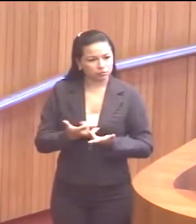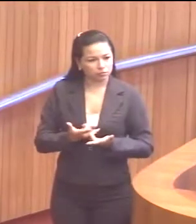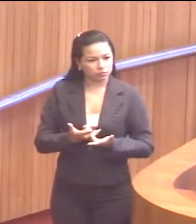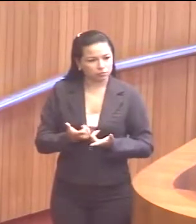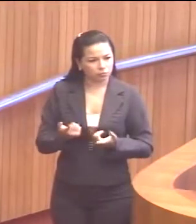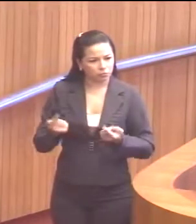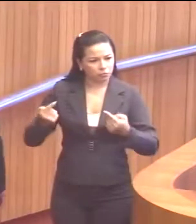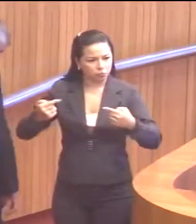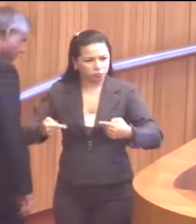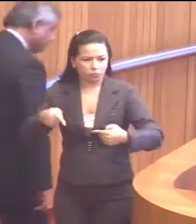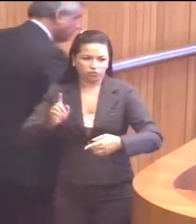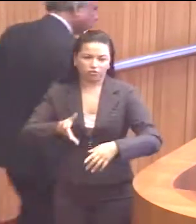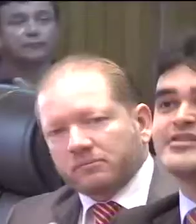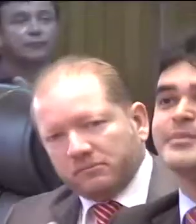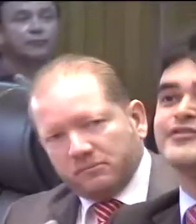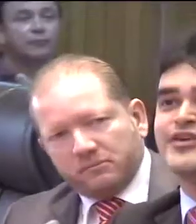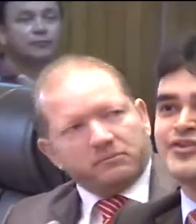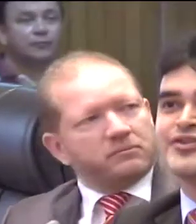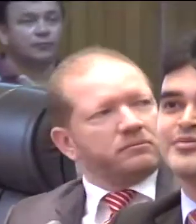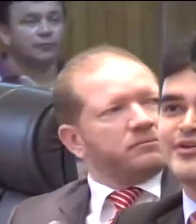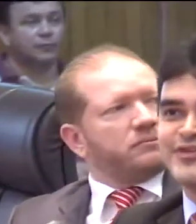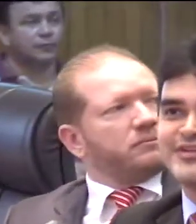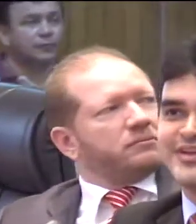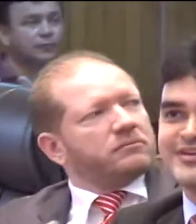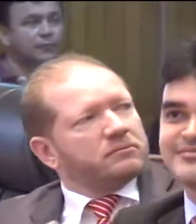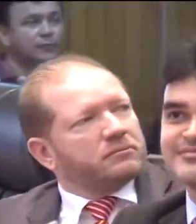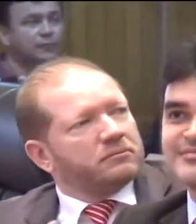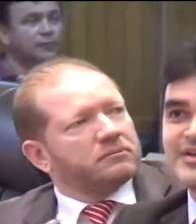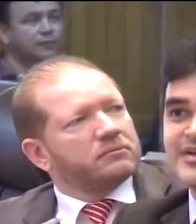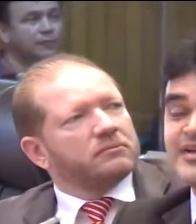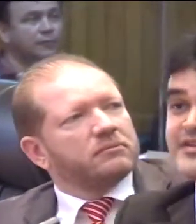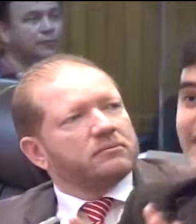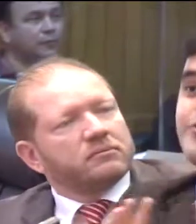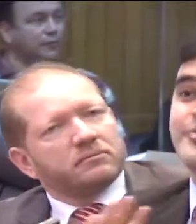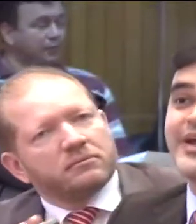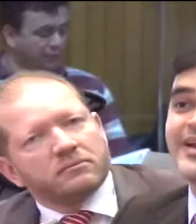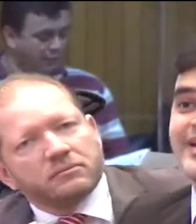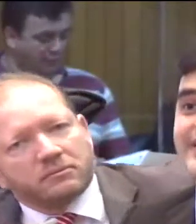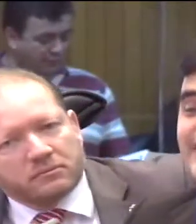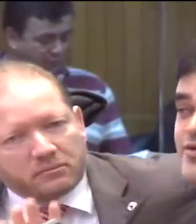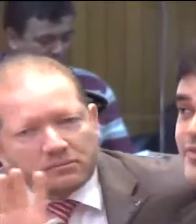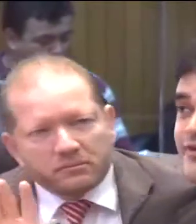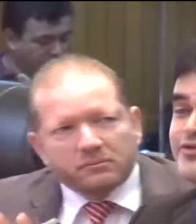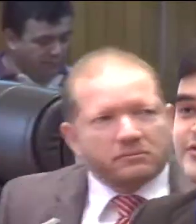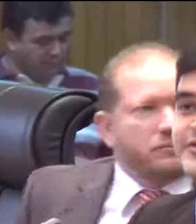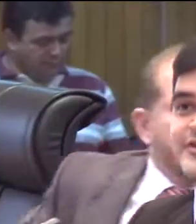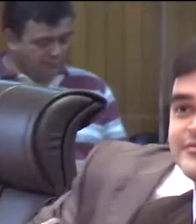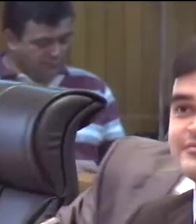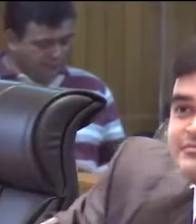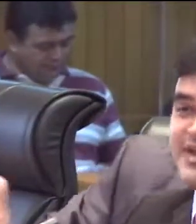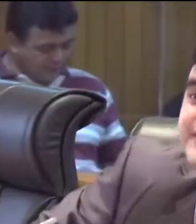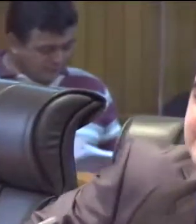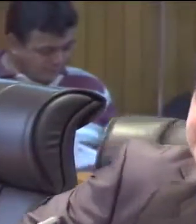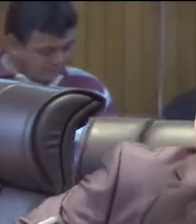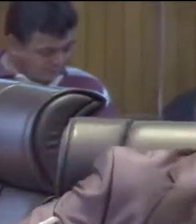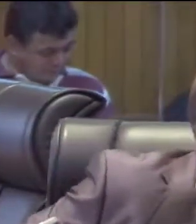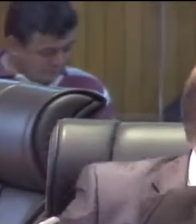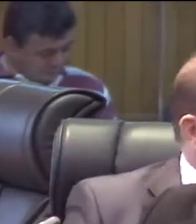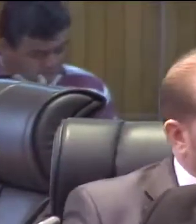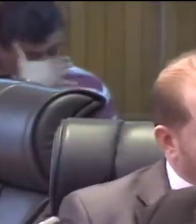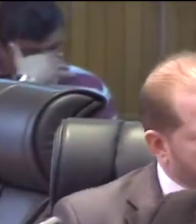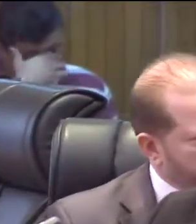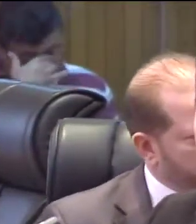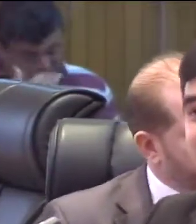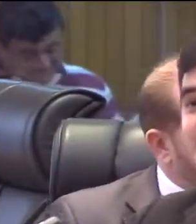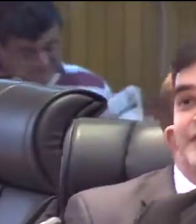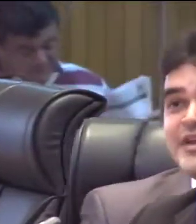grande contrariedade é que já está na Constituição do Estado a previsão de autonomia financeira. Perfeitamente. Então, é cumprir a lei, é cumprir a Constituição. Esse é o